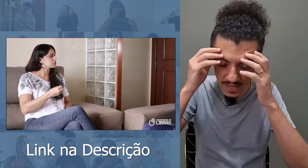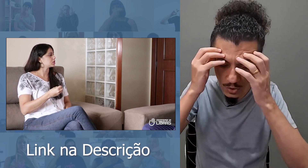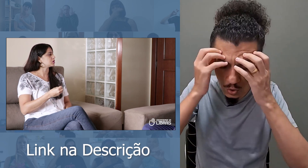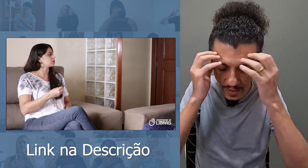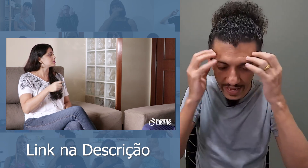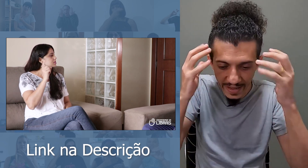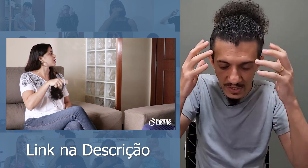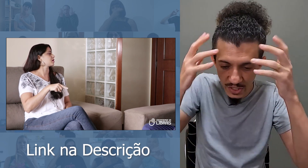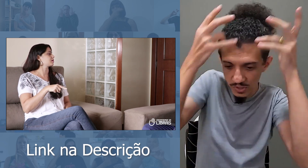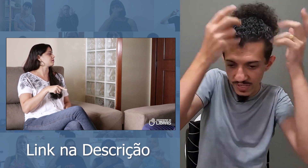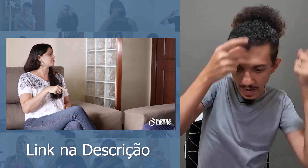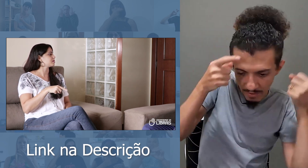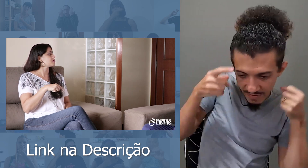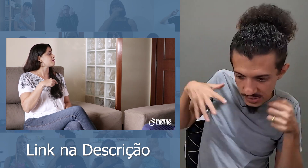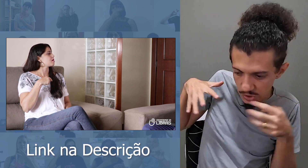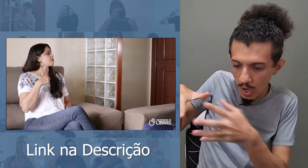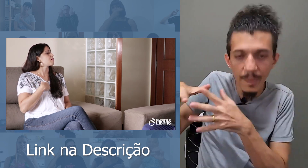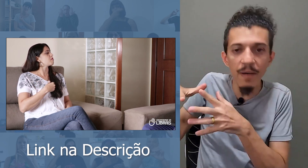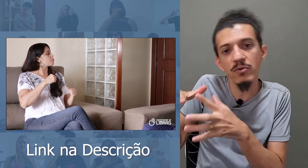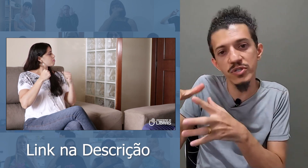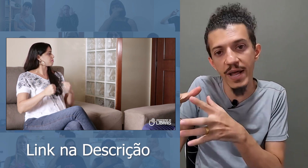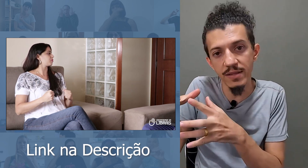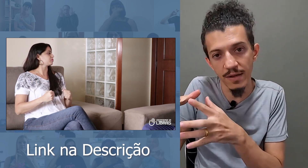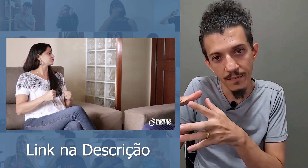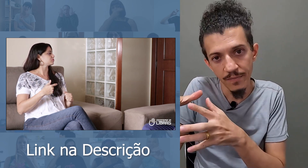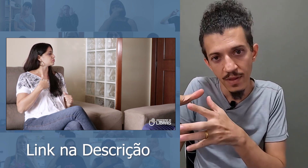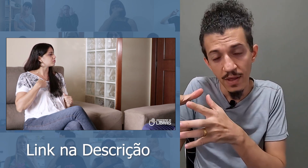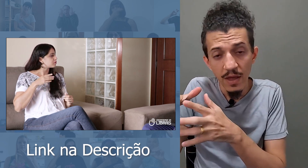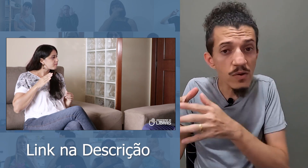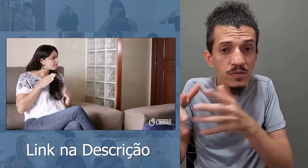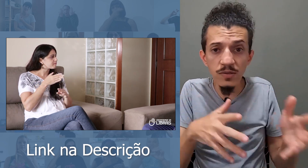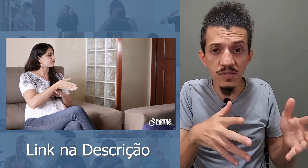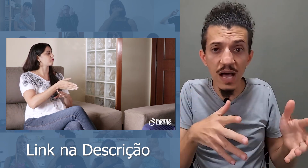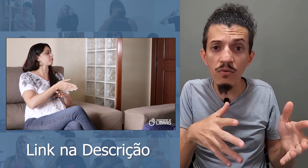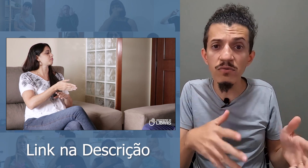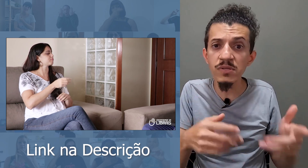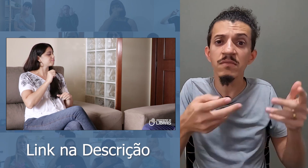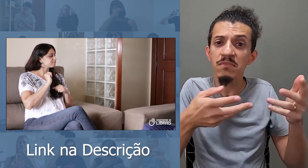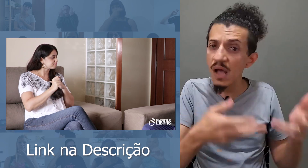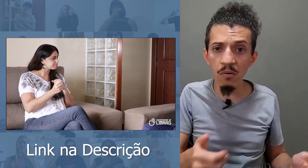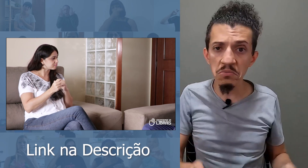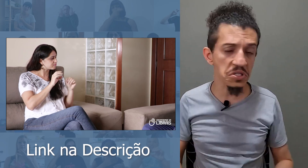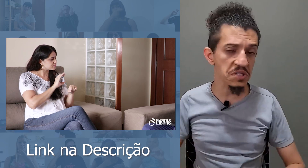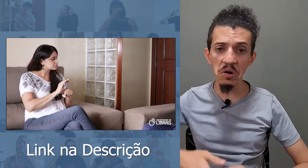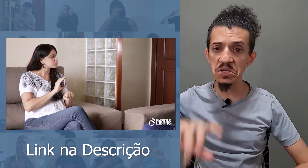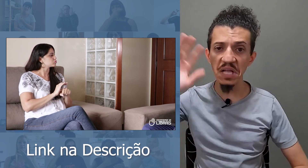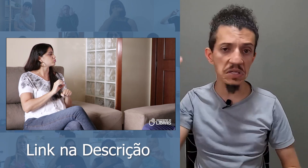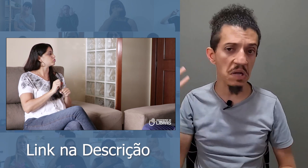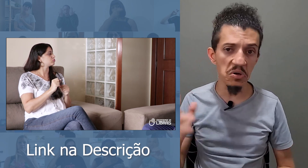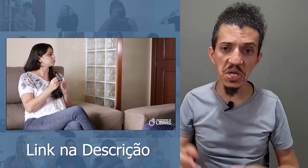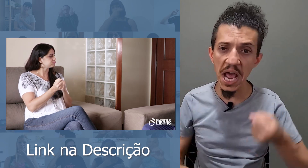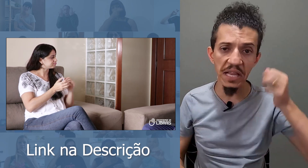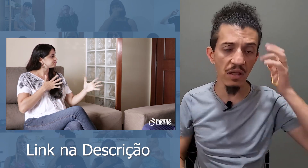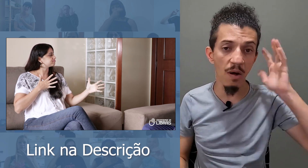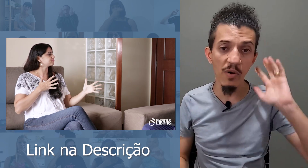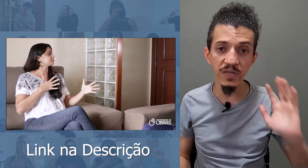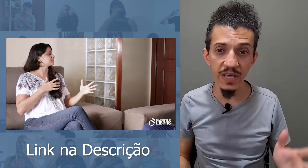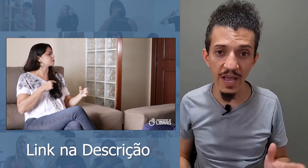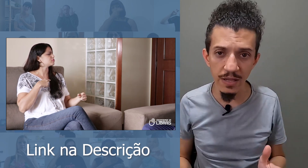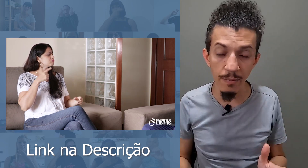toda a energia do cérebro vai só para a mão direita. E os nossos alunos? Não. Nossos alunos sinalizam com mão direita, com a mão esquerda. Por